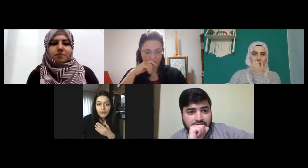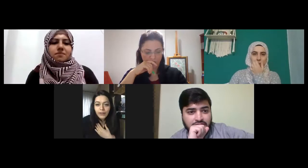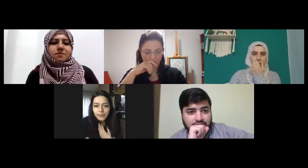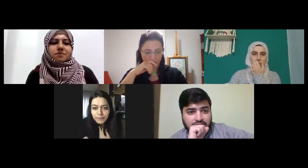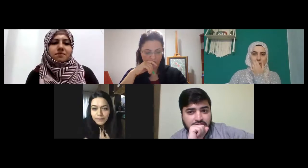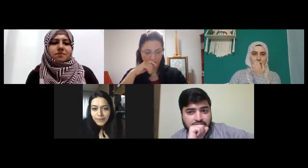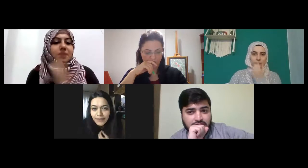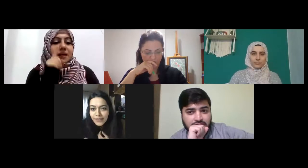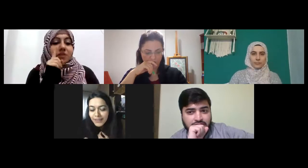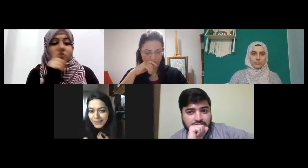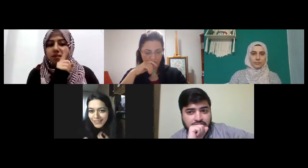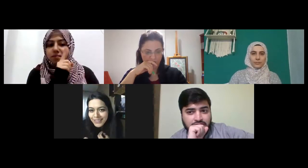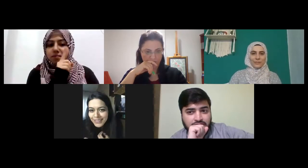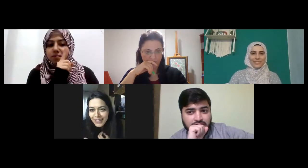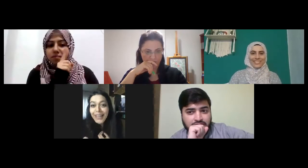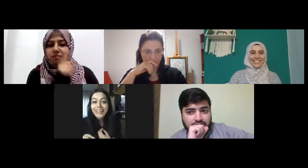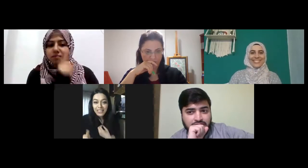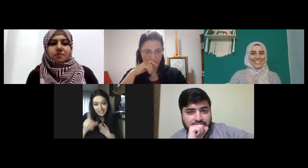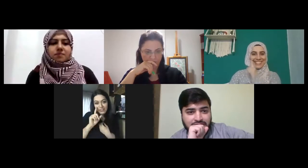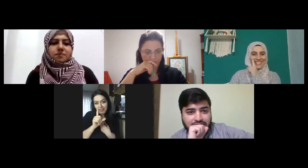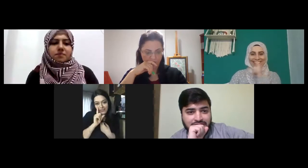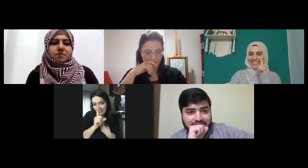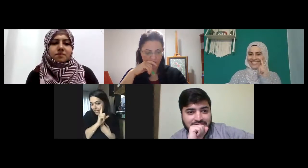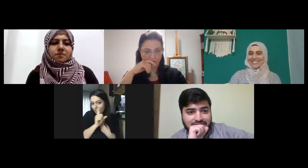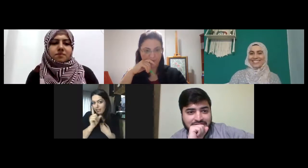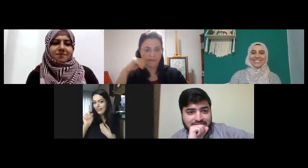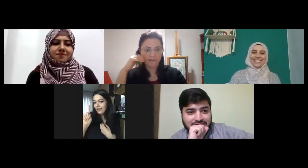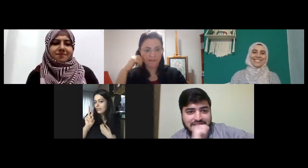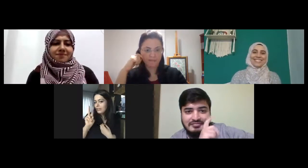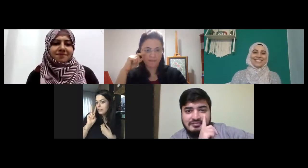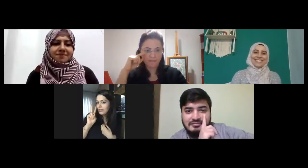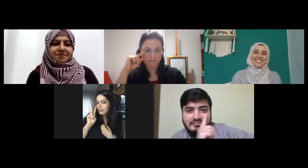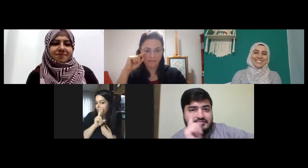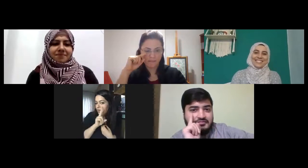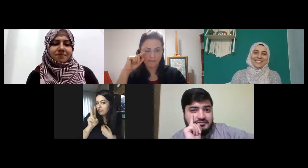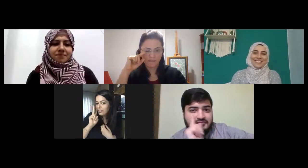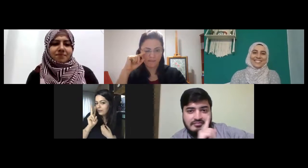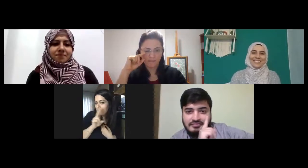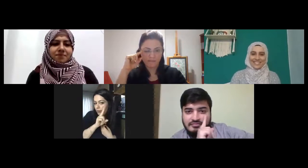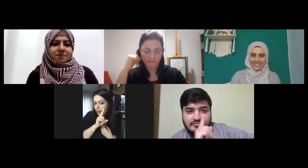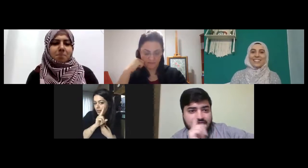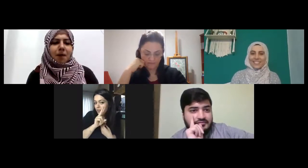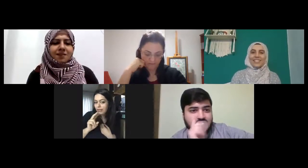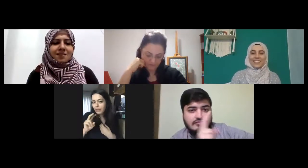enişte hah enişte evet enişte tek teyze çift parmak baldız ne